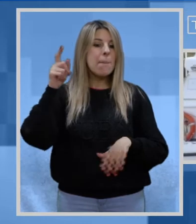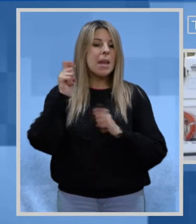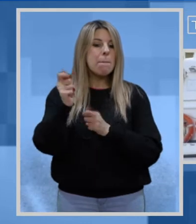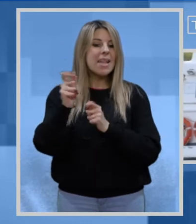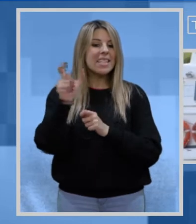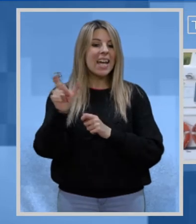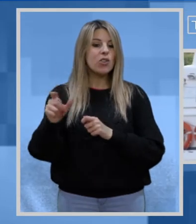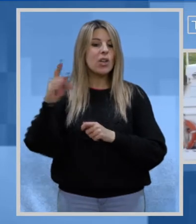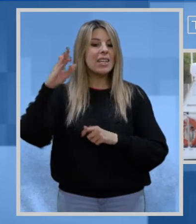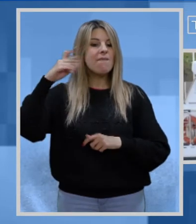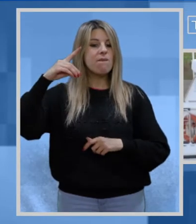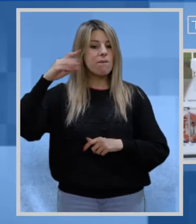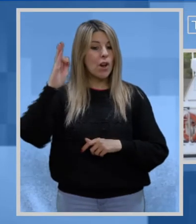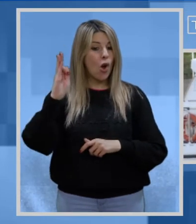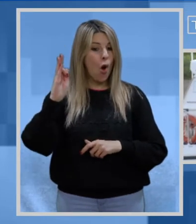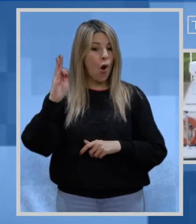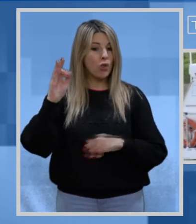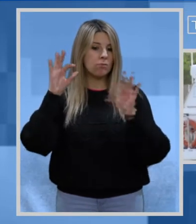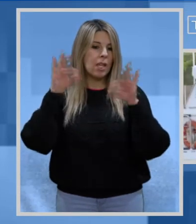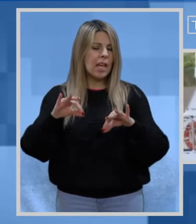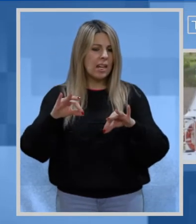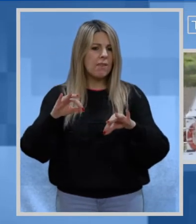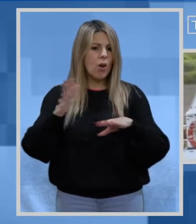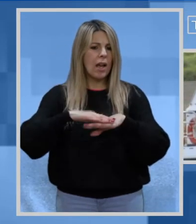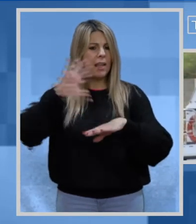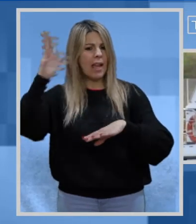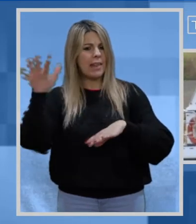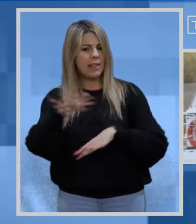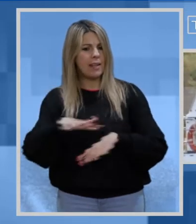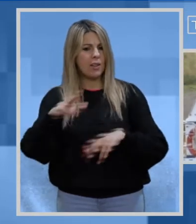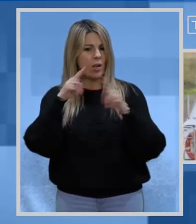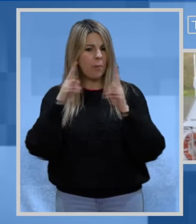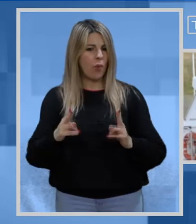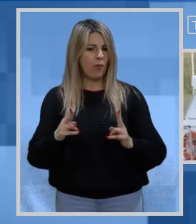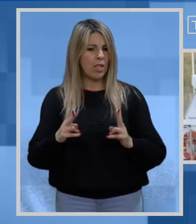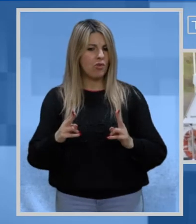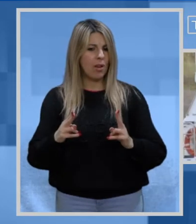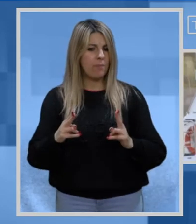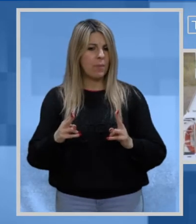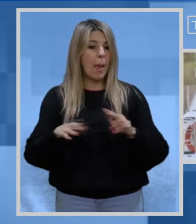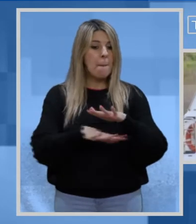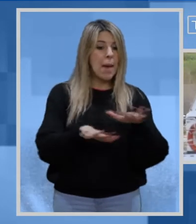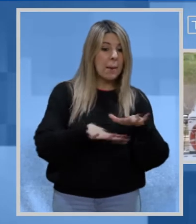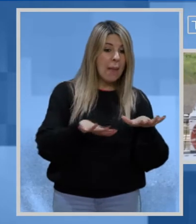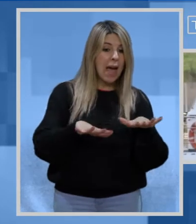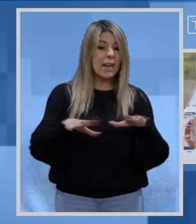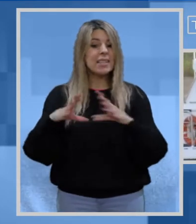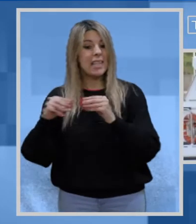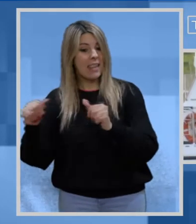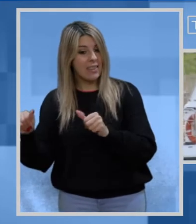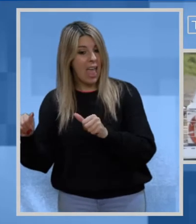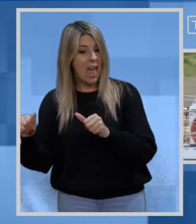anche provenienti da altri territori provinciali sia a mare che a terra